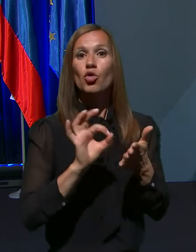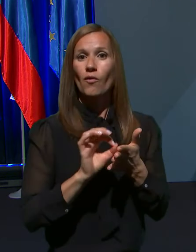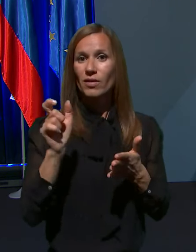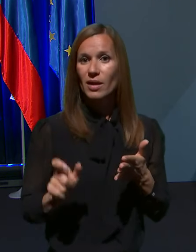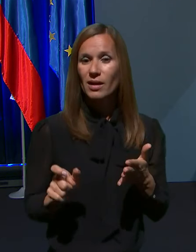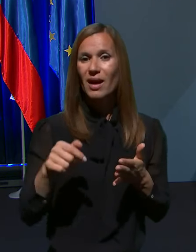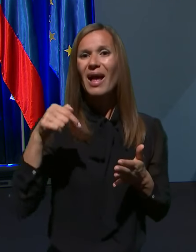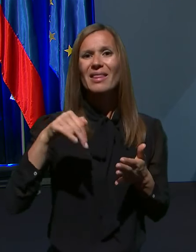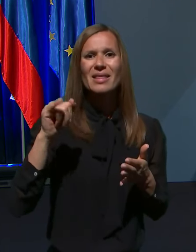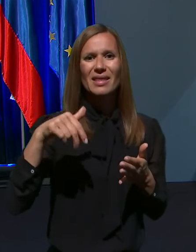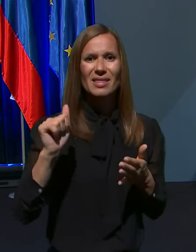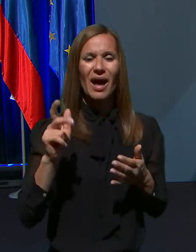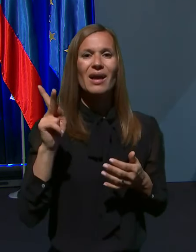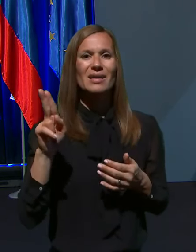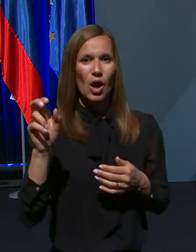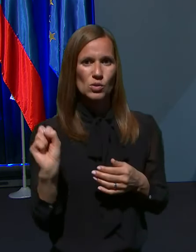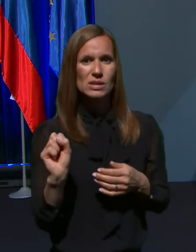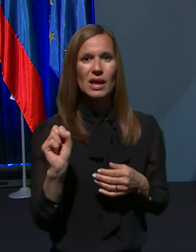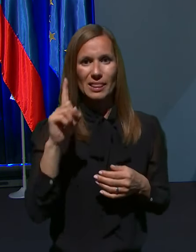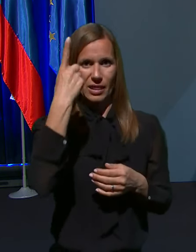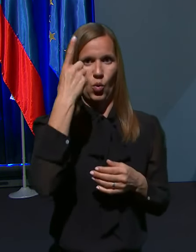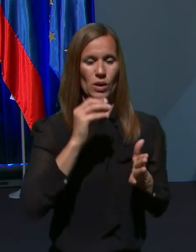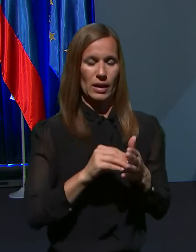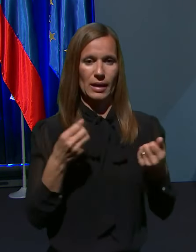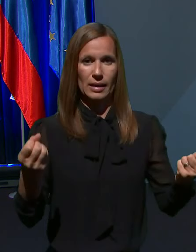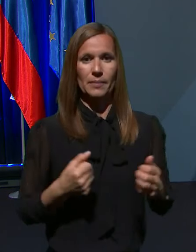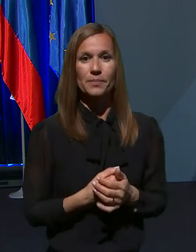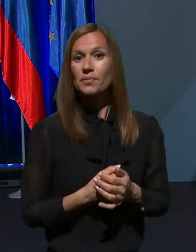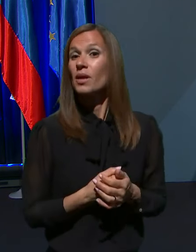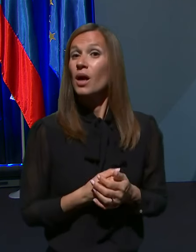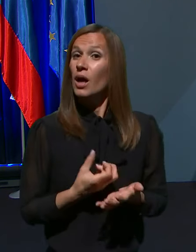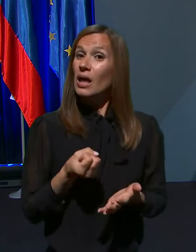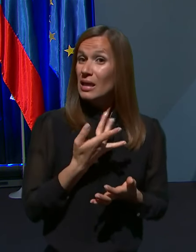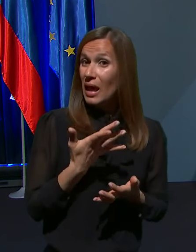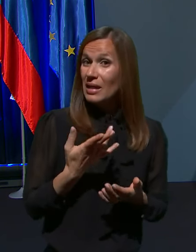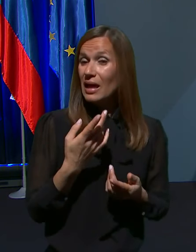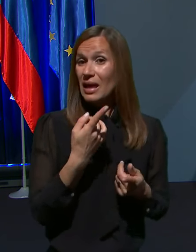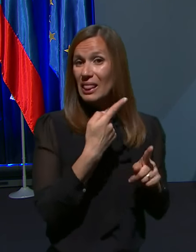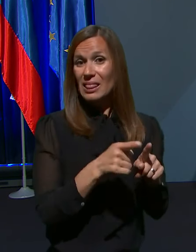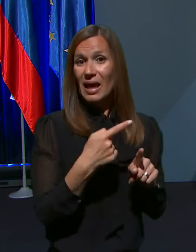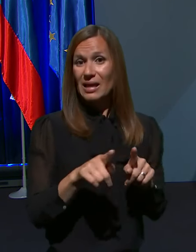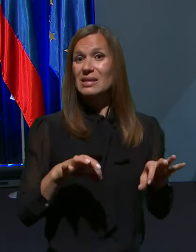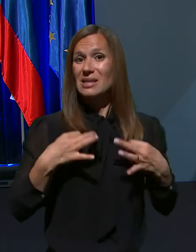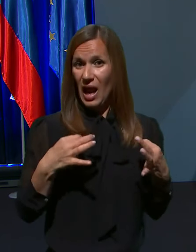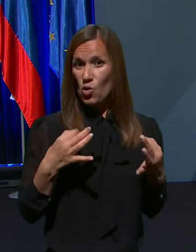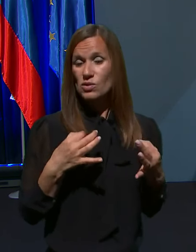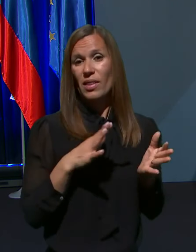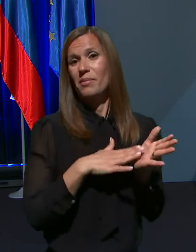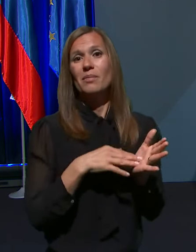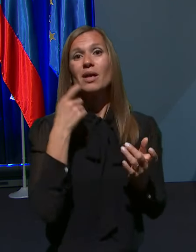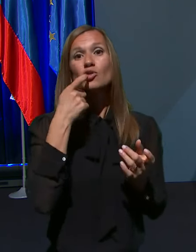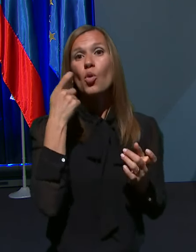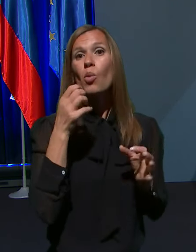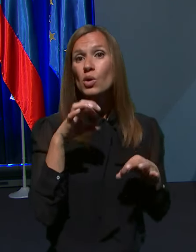Nina Knaus iz Dnevnika. V nekaterih delih zdravstva, naprimer zobozdravstvu,